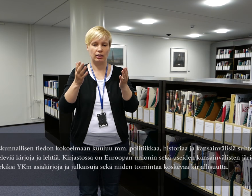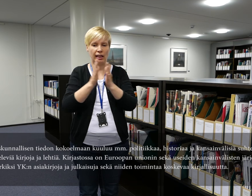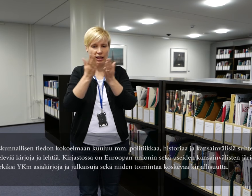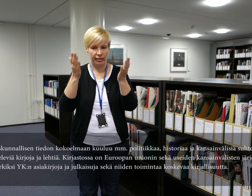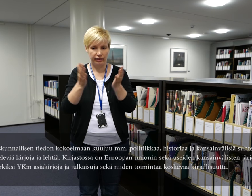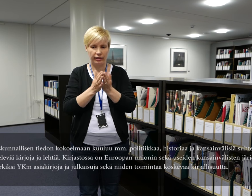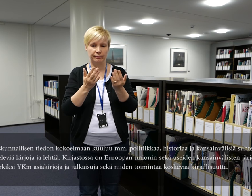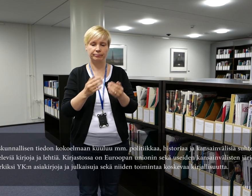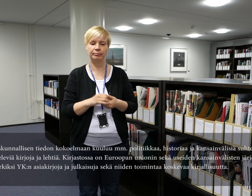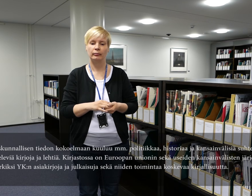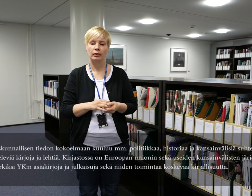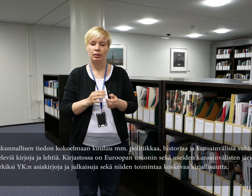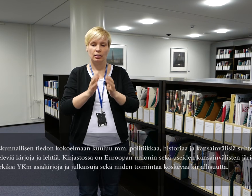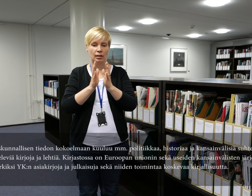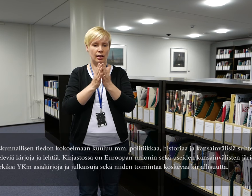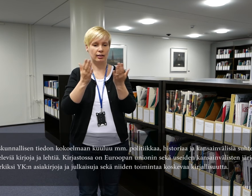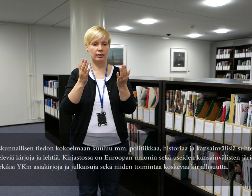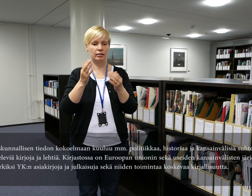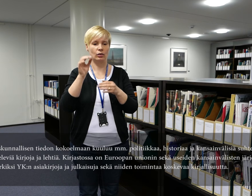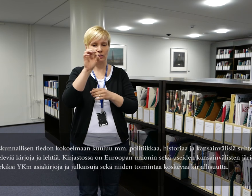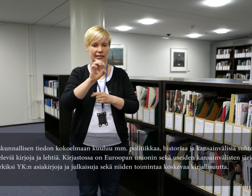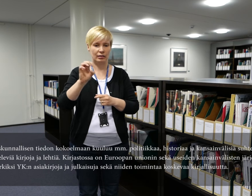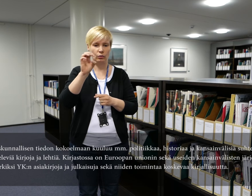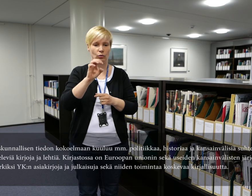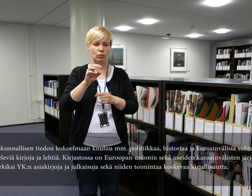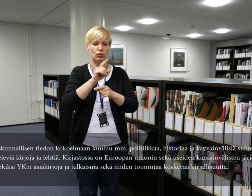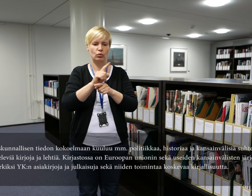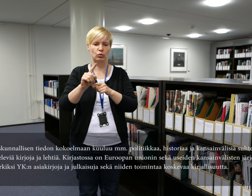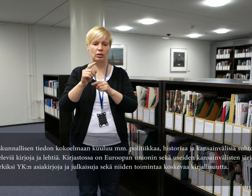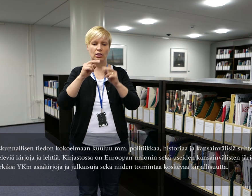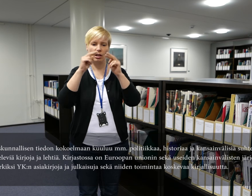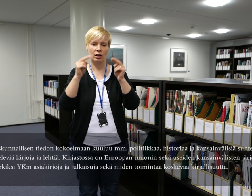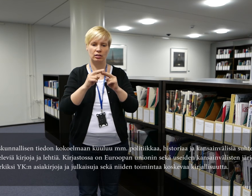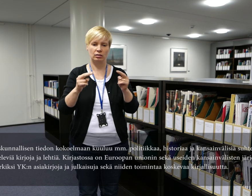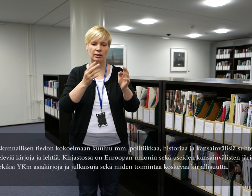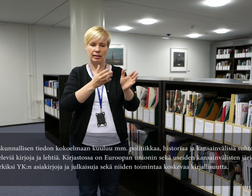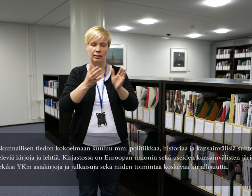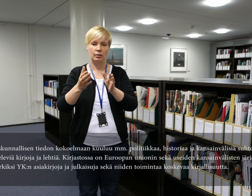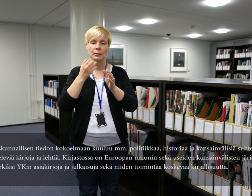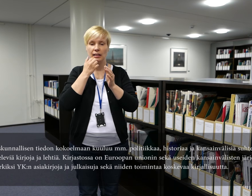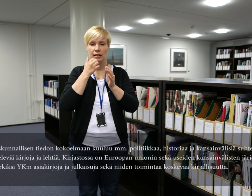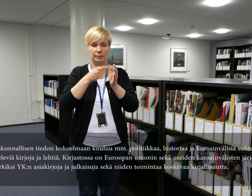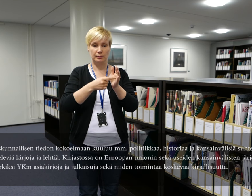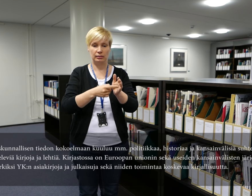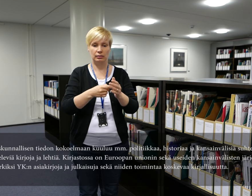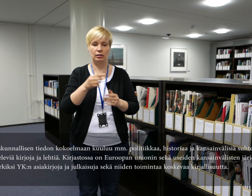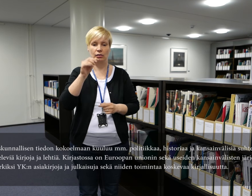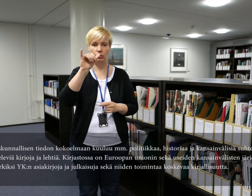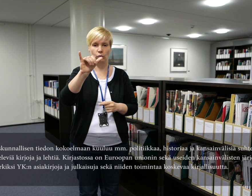Kirjastossa on Euroopan unionin sekä useiden kansainvälisten järjestöjen, esimerkiksi YK, asiakirjoja